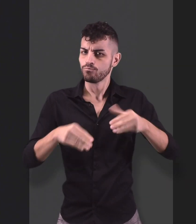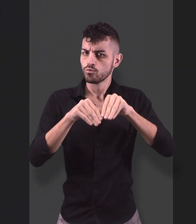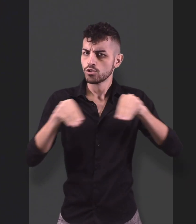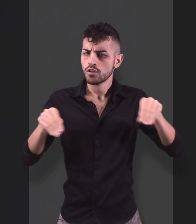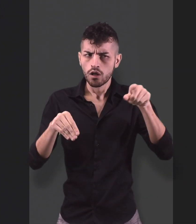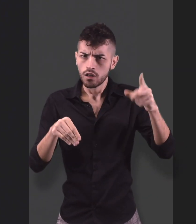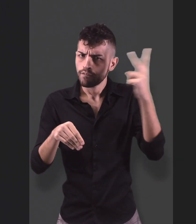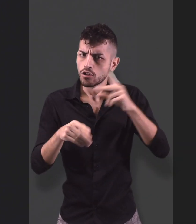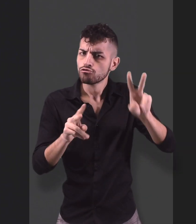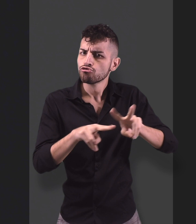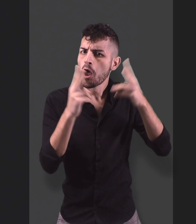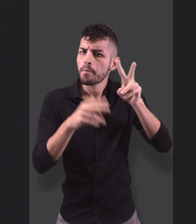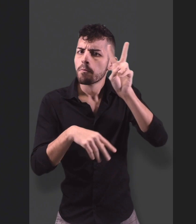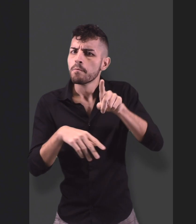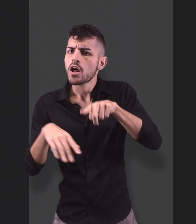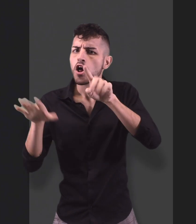1996?